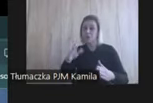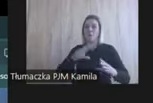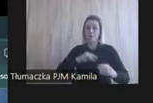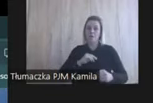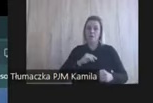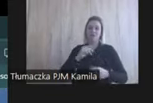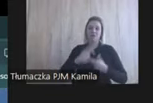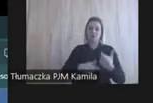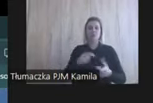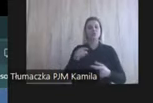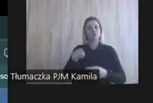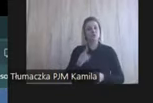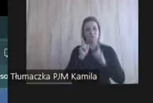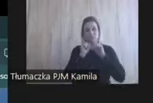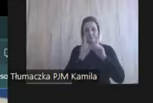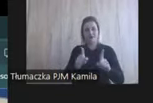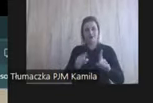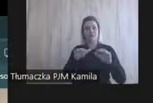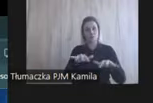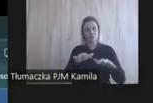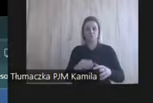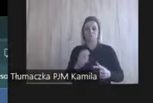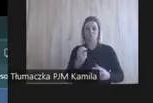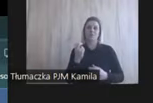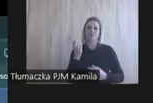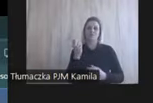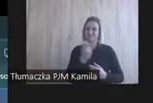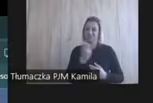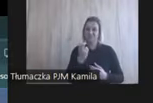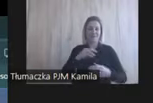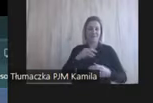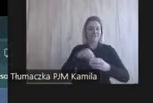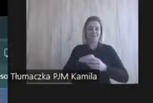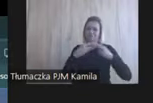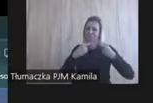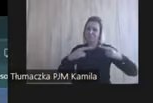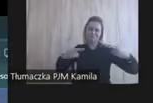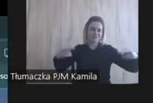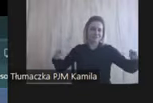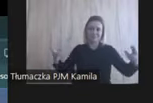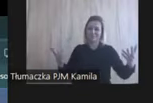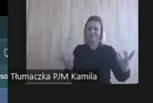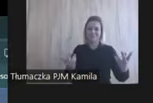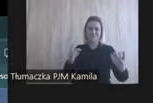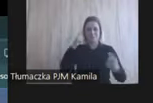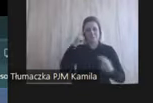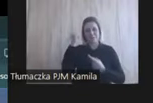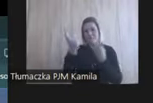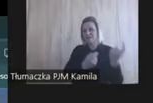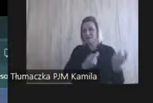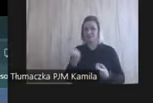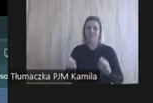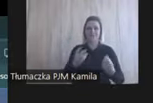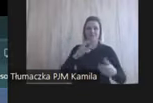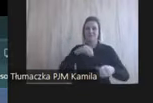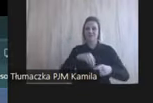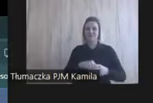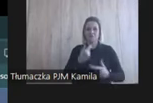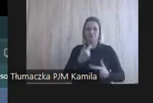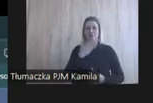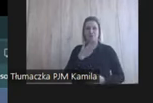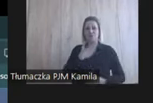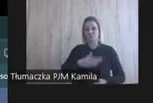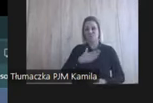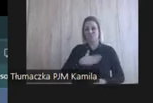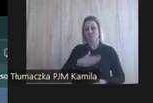Naprawdę powiem Wam, że tutaj są przeogromne możliwości. mi się bardzo podoba to i co